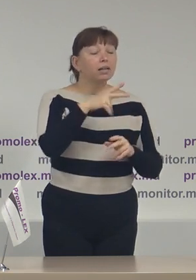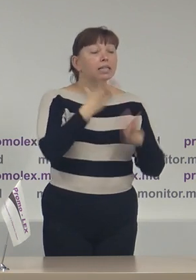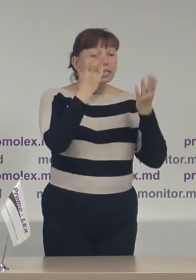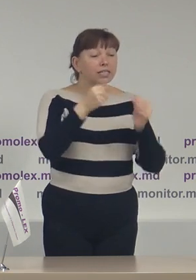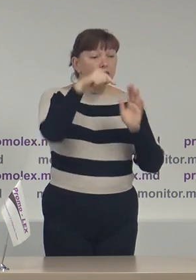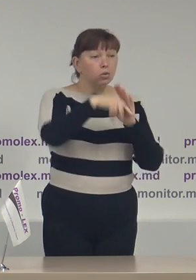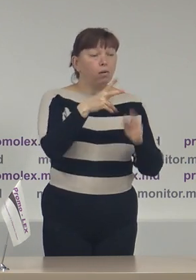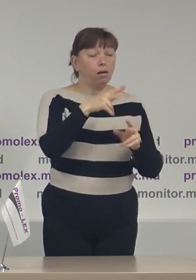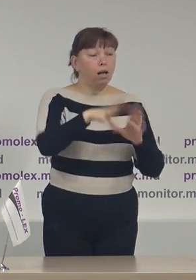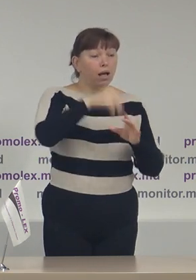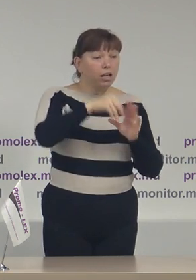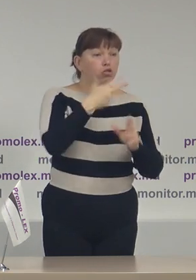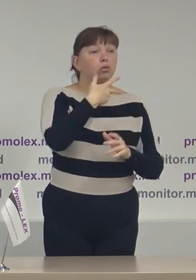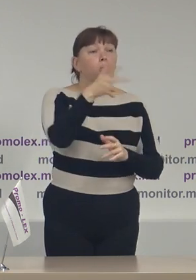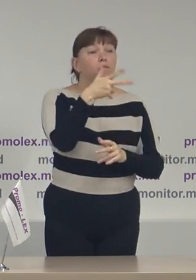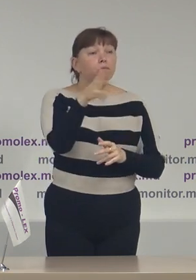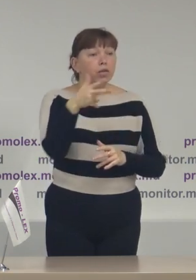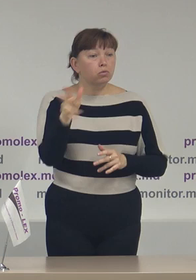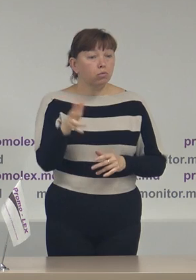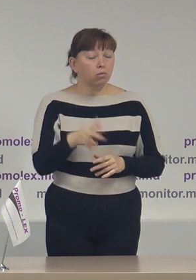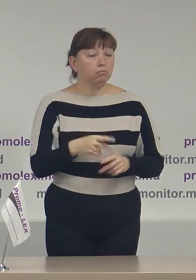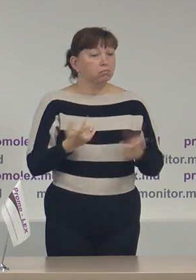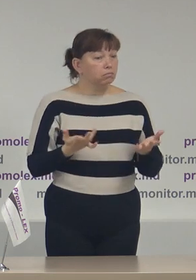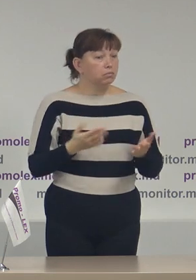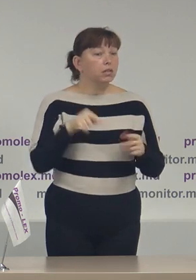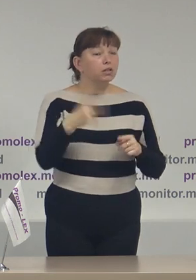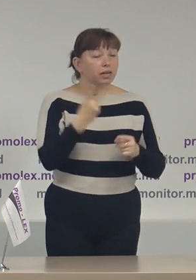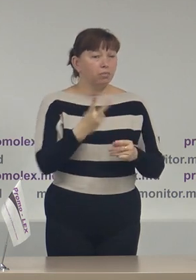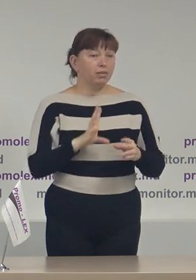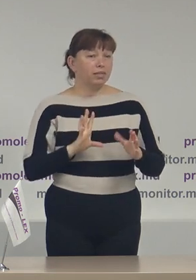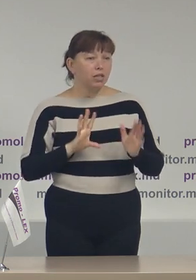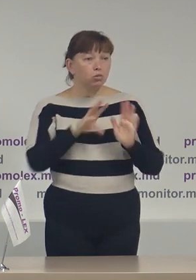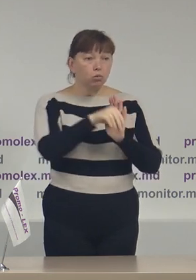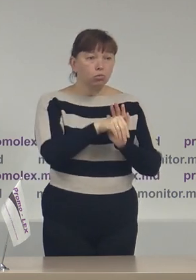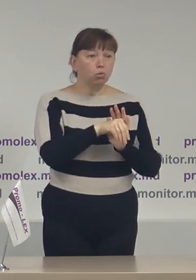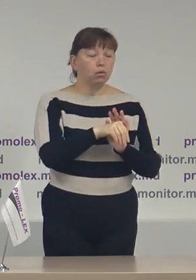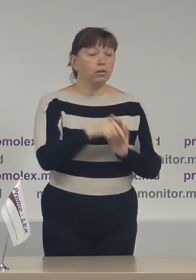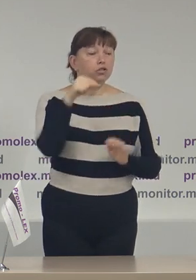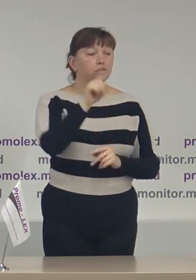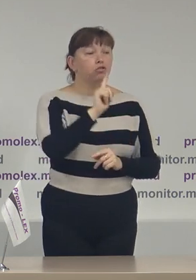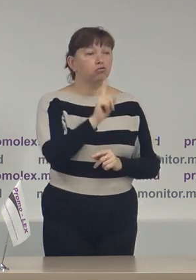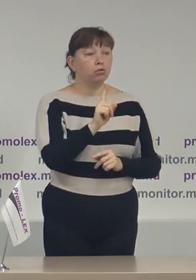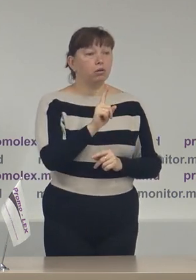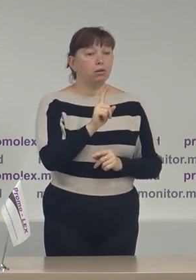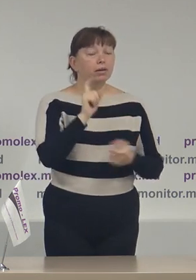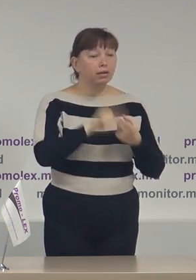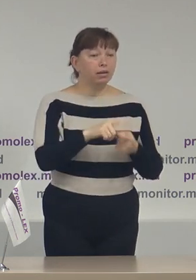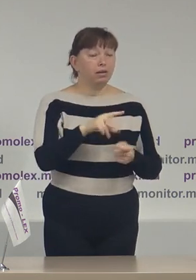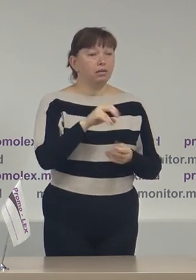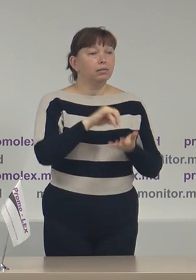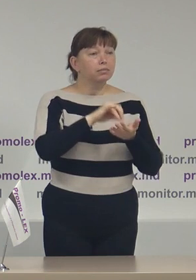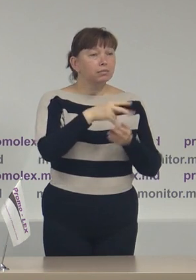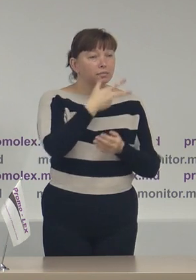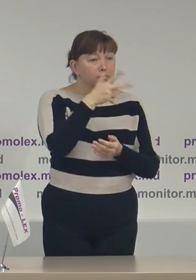ziua alegerilor. Aici o să vreau să fac o introducere în ceea privește înregistrarea